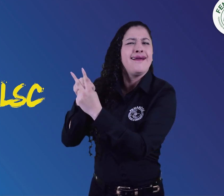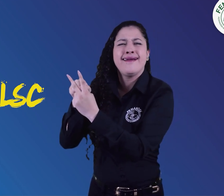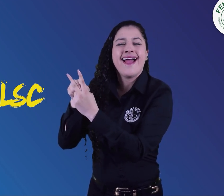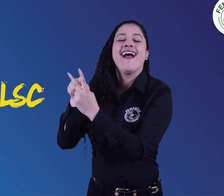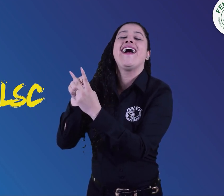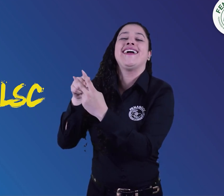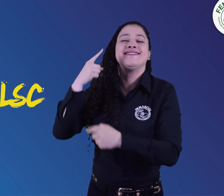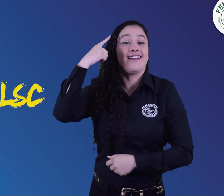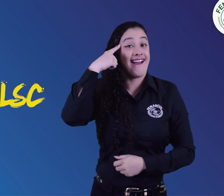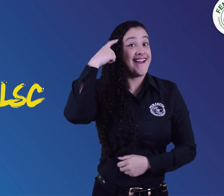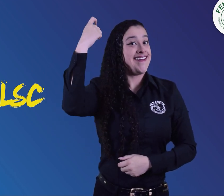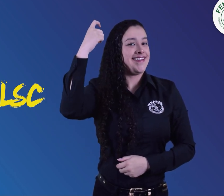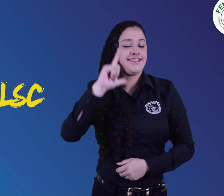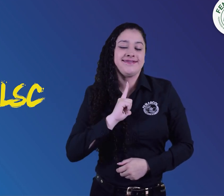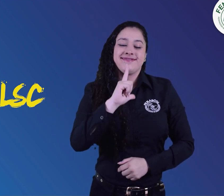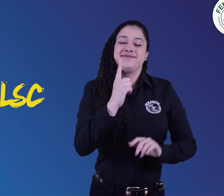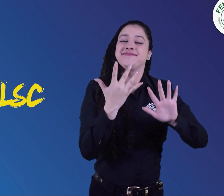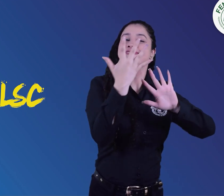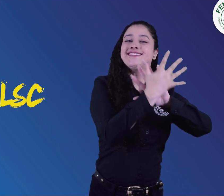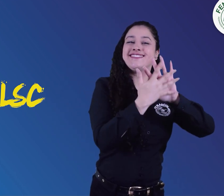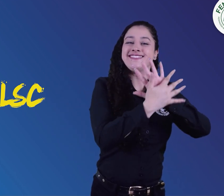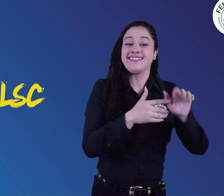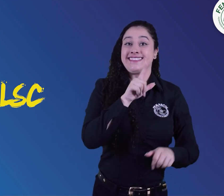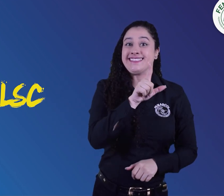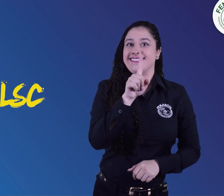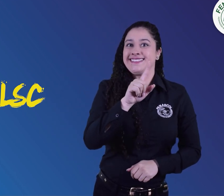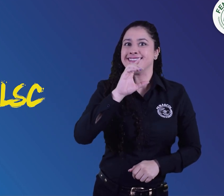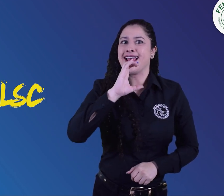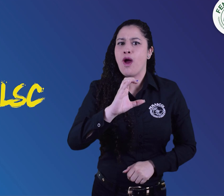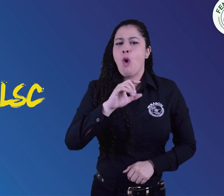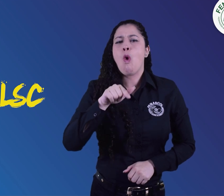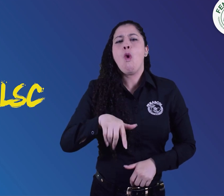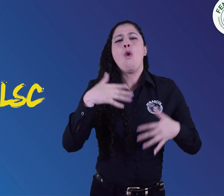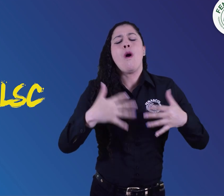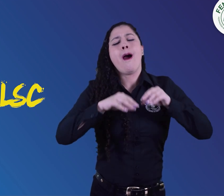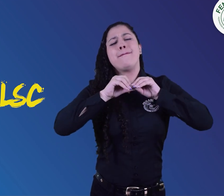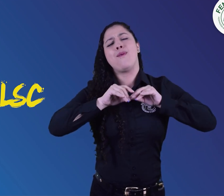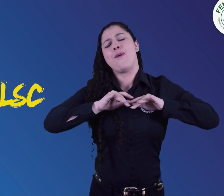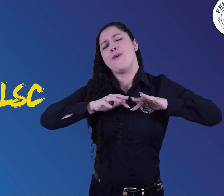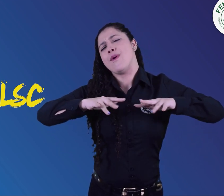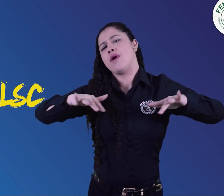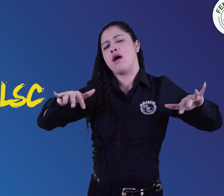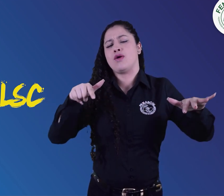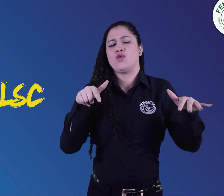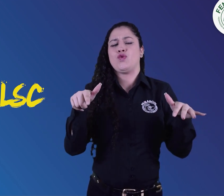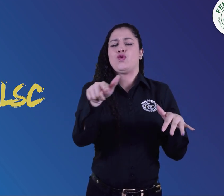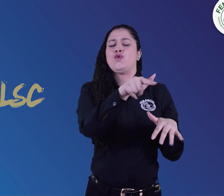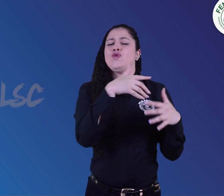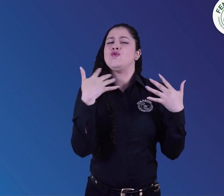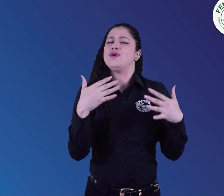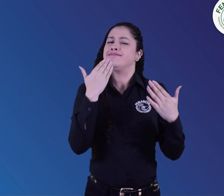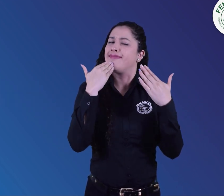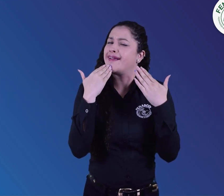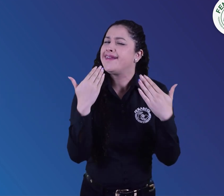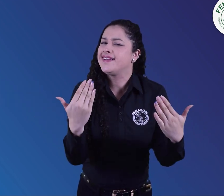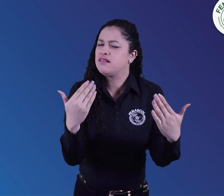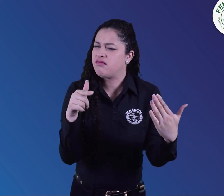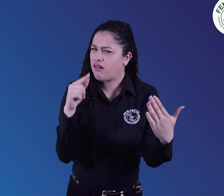el numeral Reto Líderes LSC. ¡Wow! Tuvo bastante acogida. Y agradecemos a todos